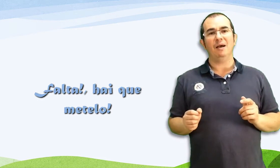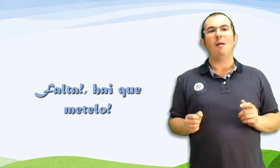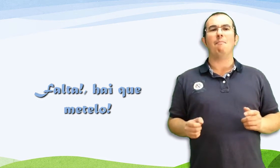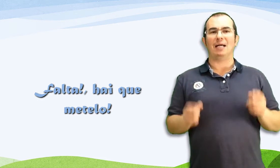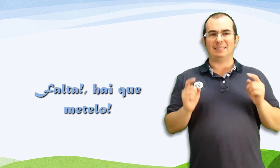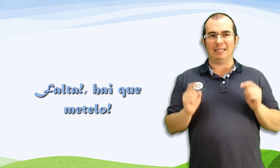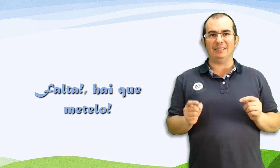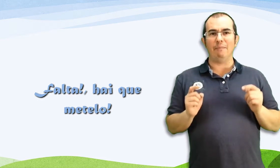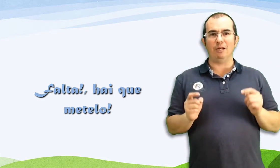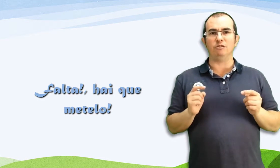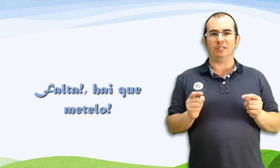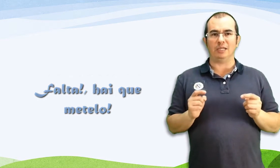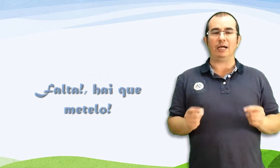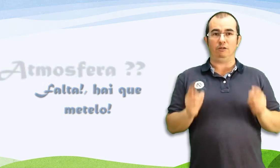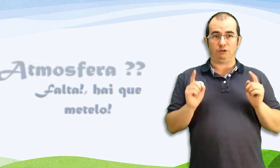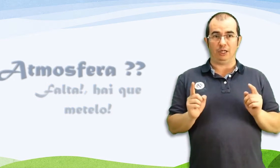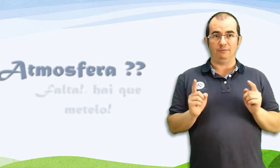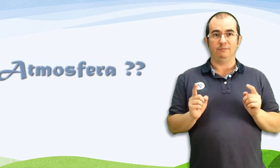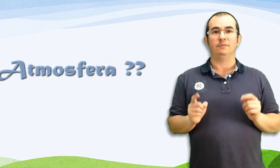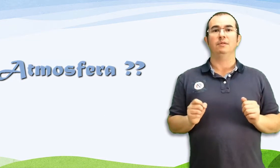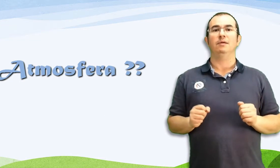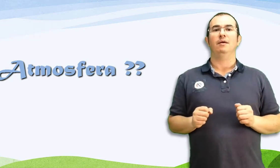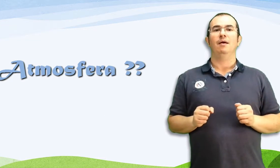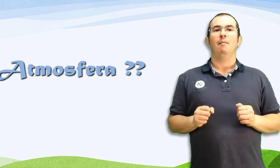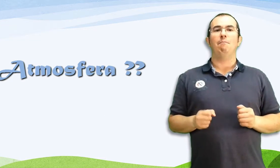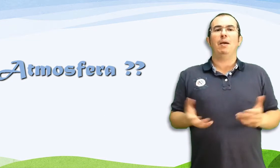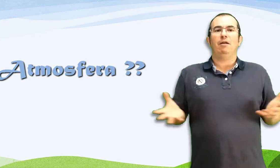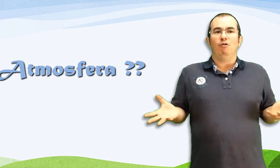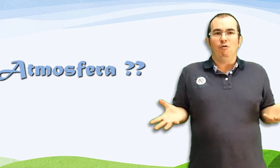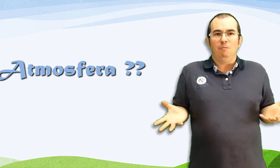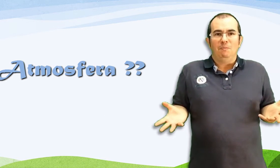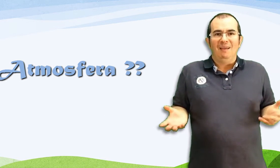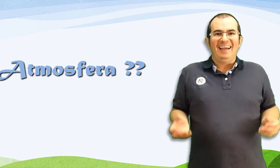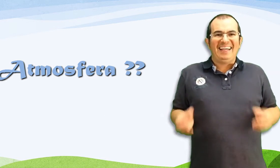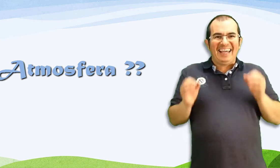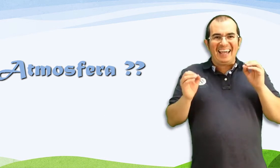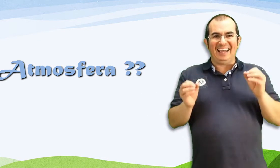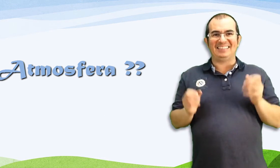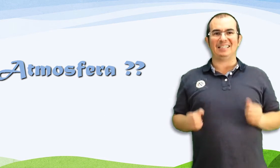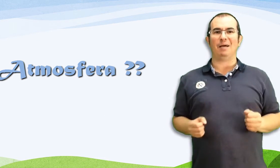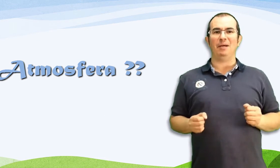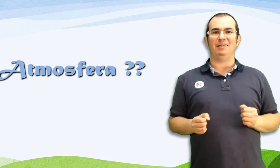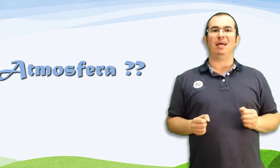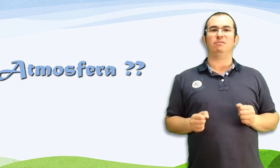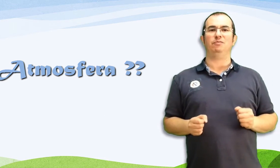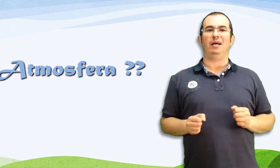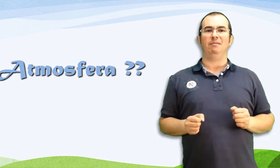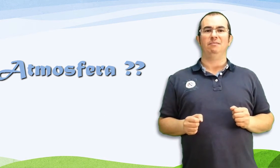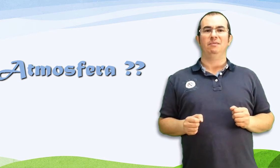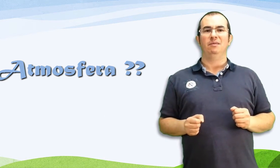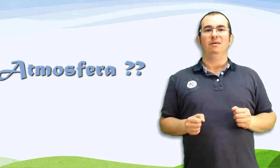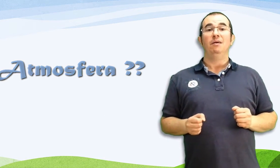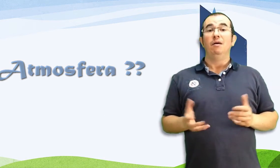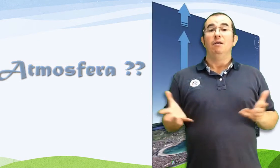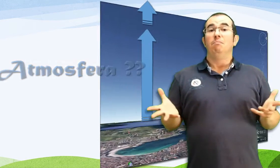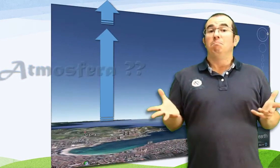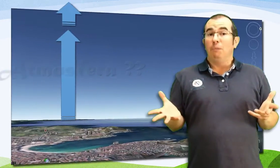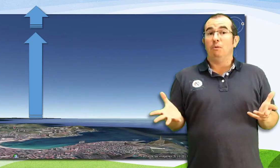bastante menos densa ca a nosa Pero, que é exactamente a atmosfera? Podemos